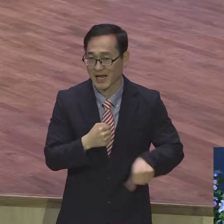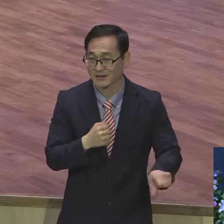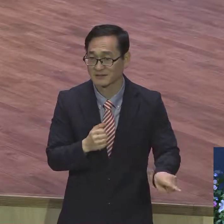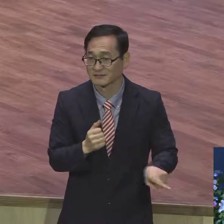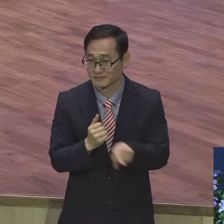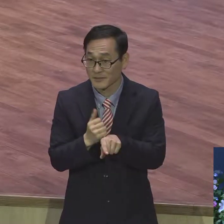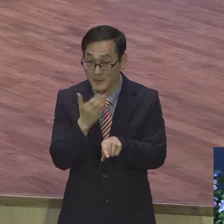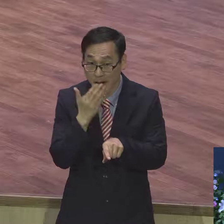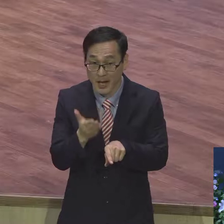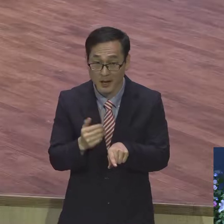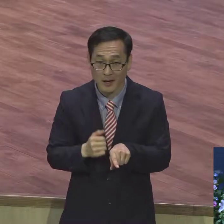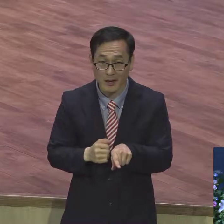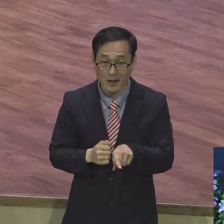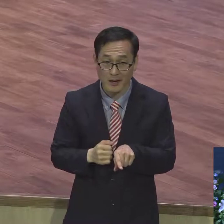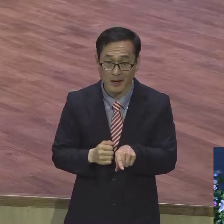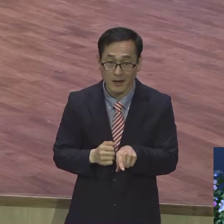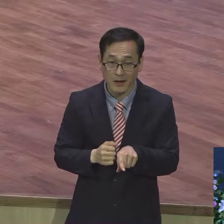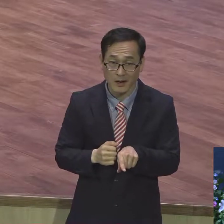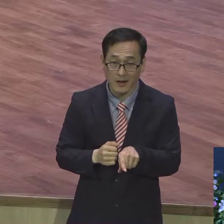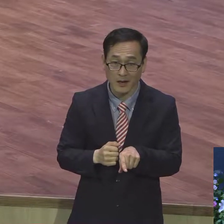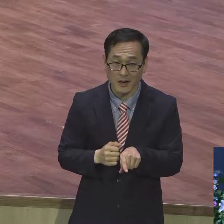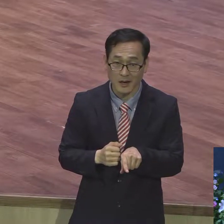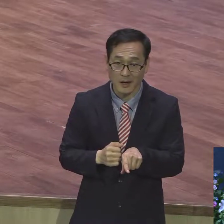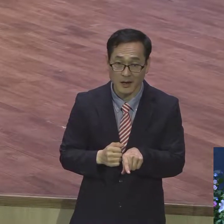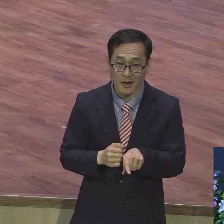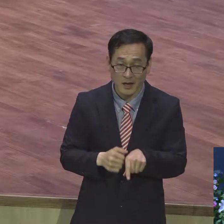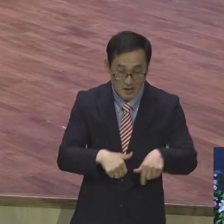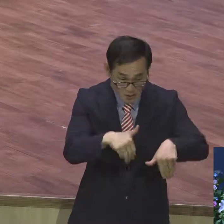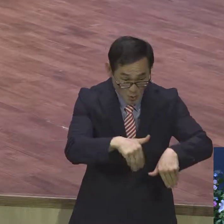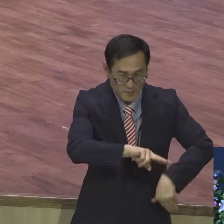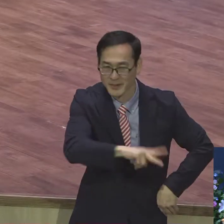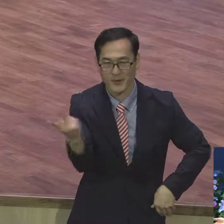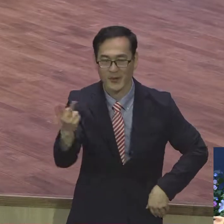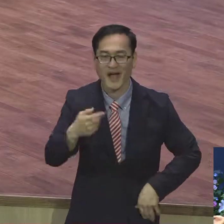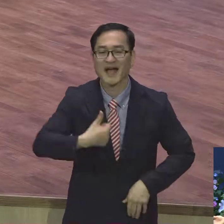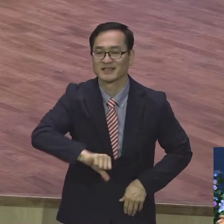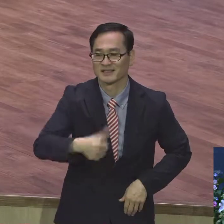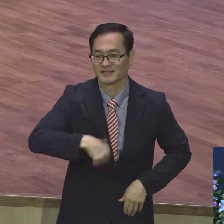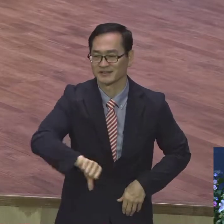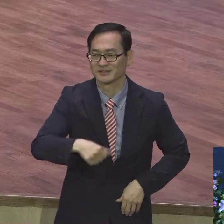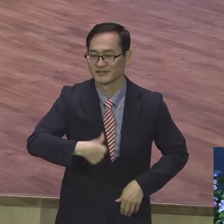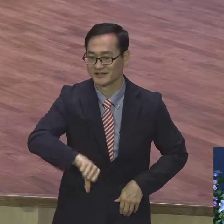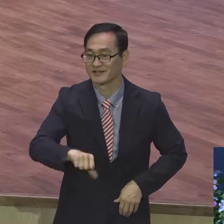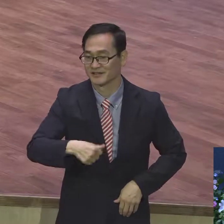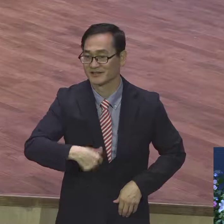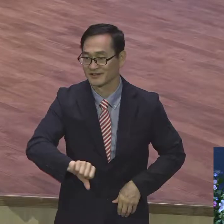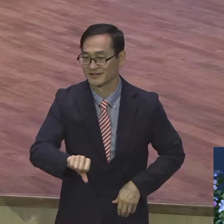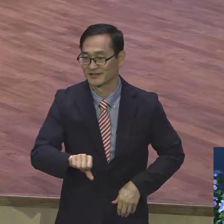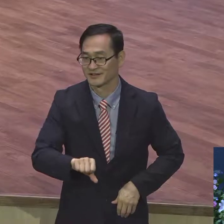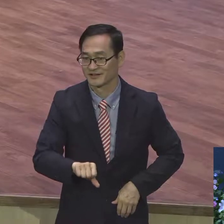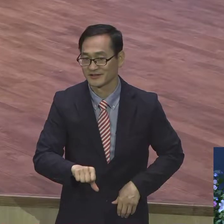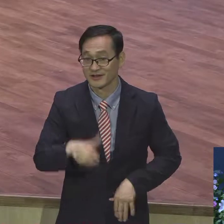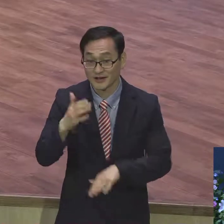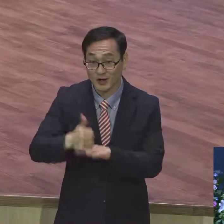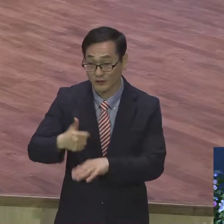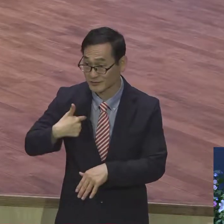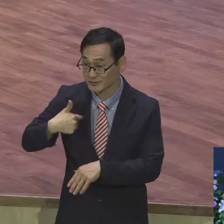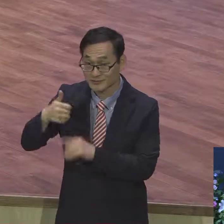포적을 그렇게 바꿀 수 있어요. 그래서 졸재 노예가 상속을 가진 양자가 되는 거예요.